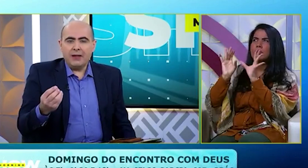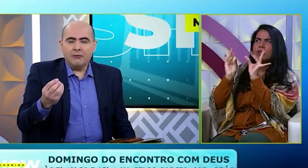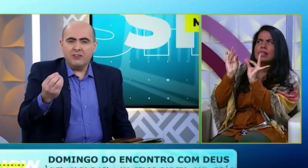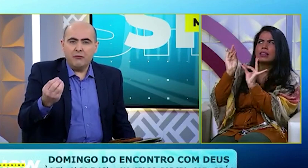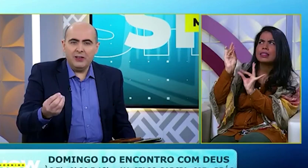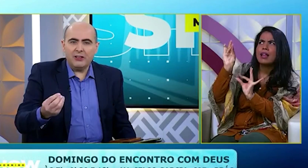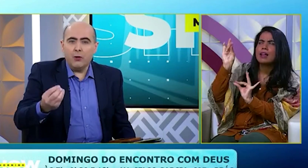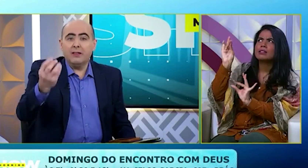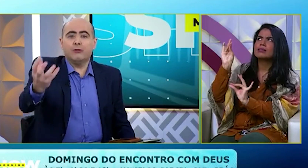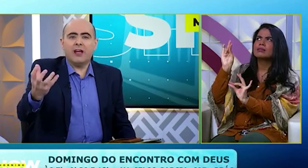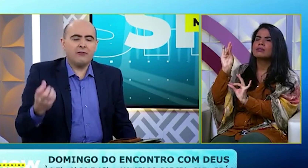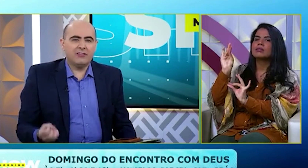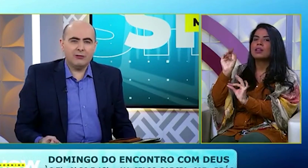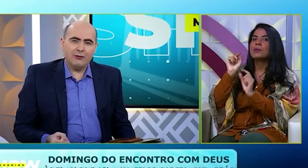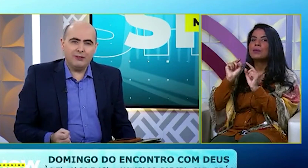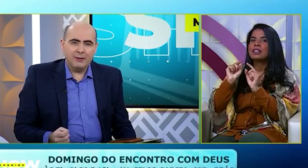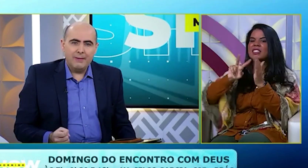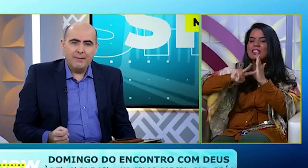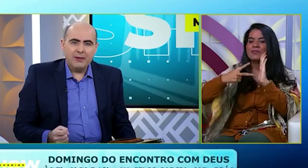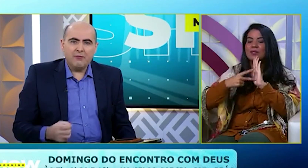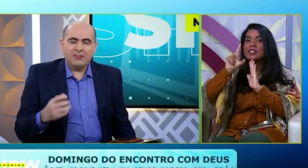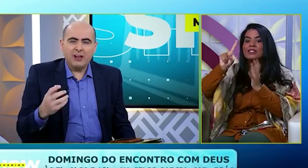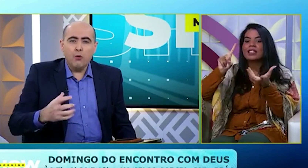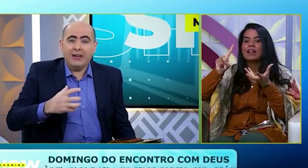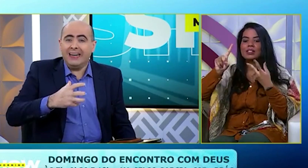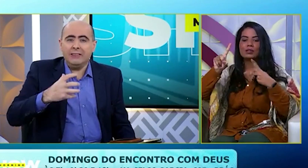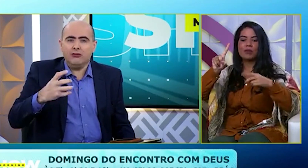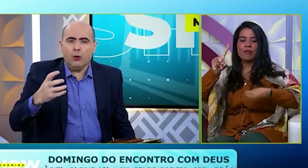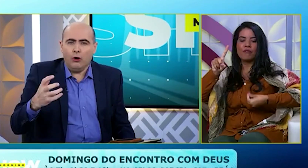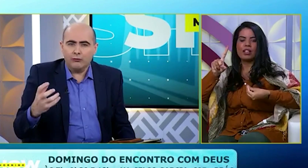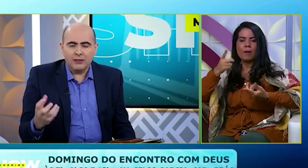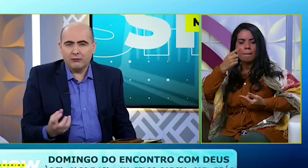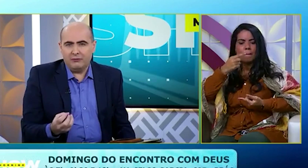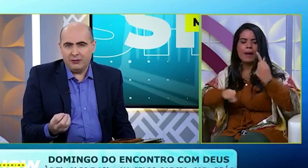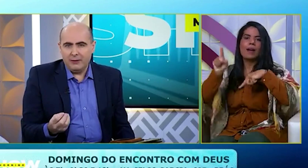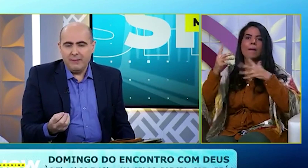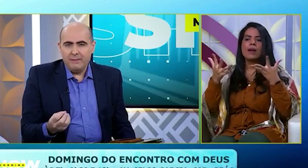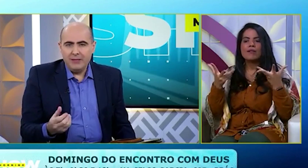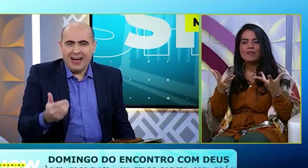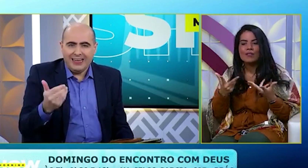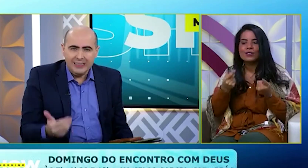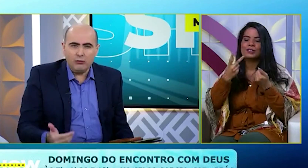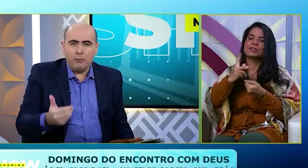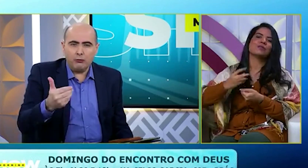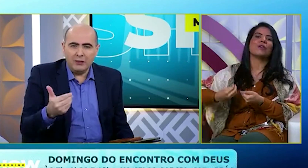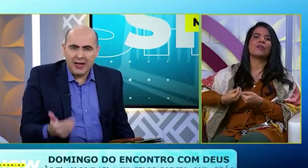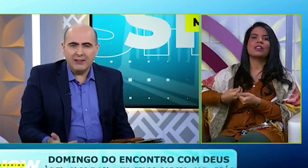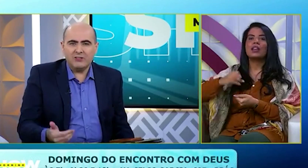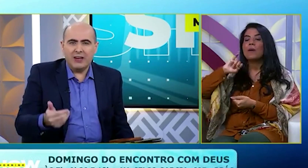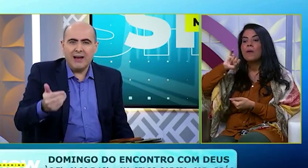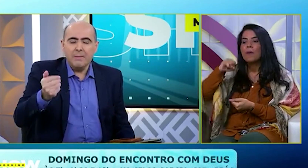Para que você veja Que é o que Deus Quer fazer na sua vida. Quer fazer algo Grandioso na sua vida. E a grande